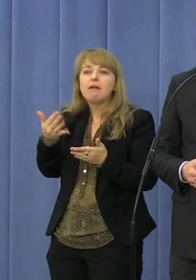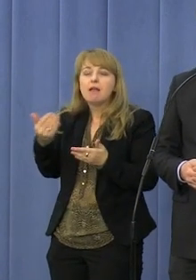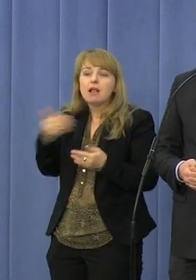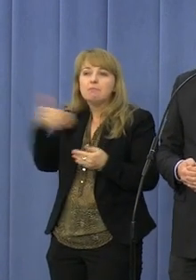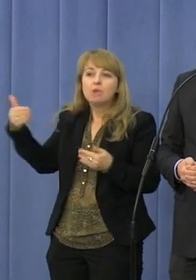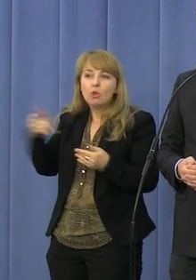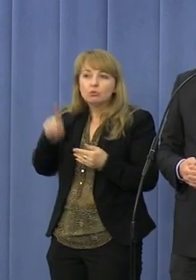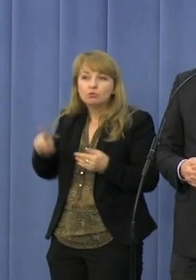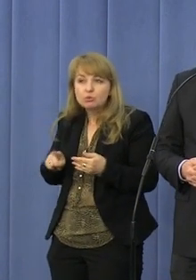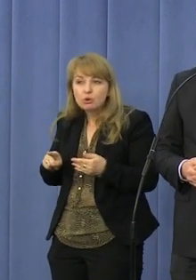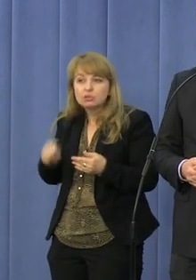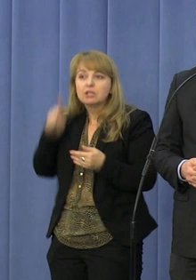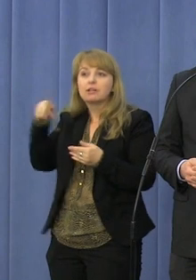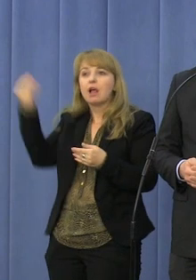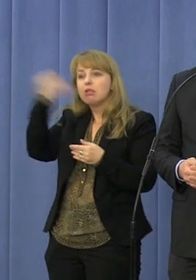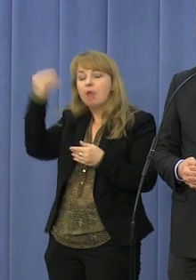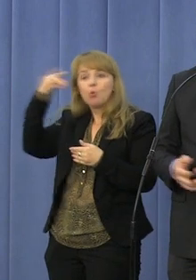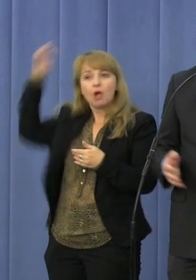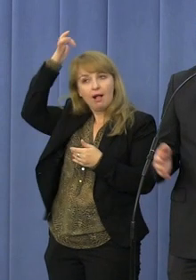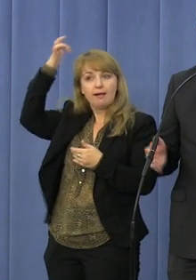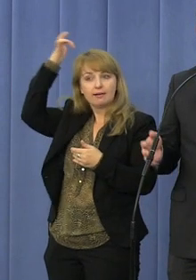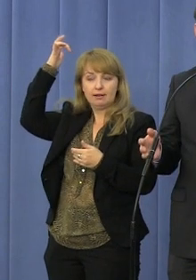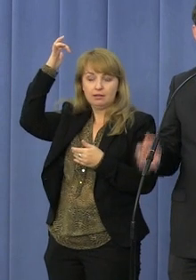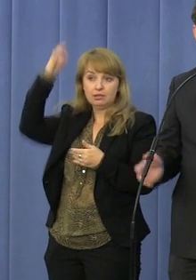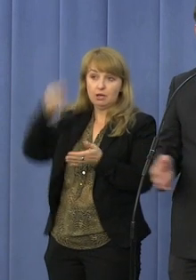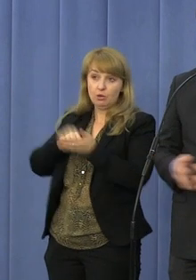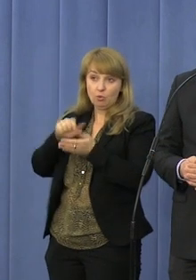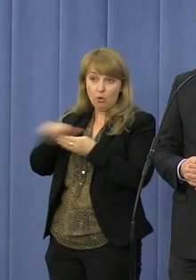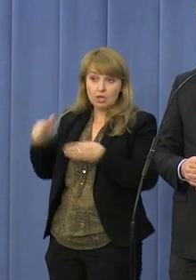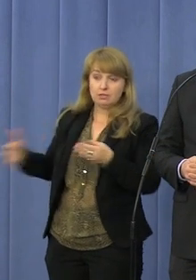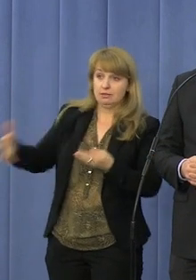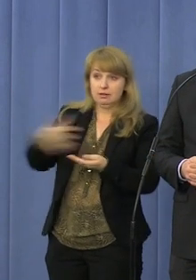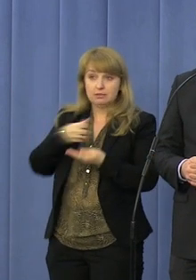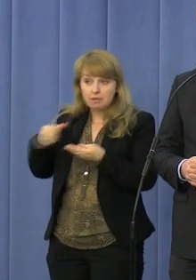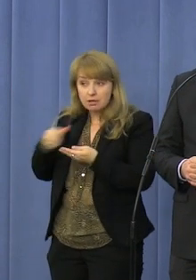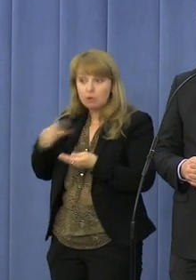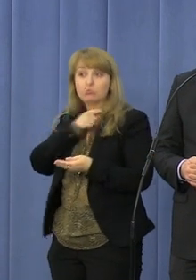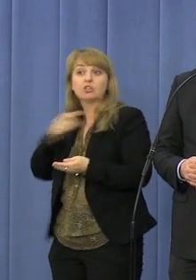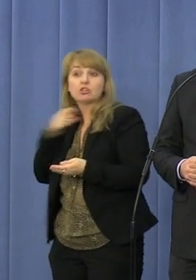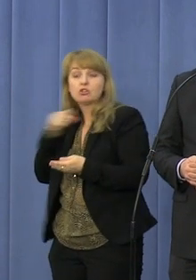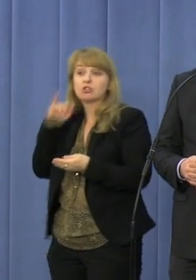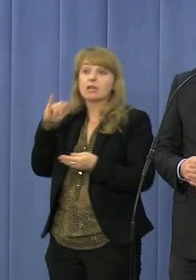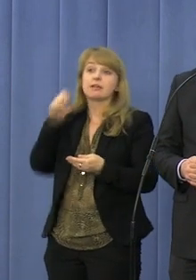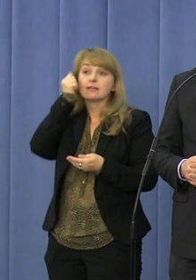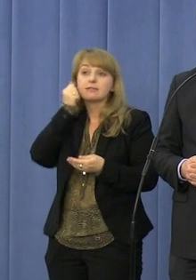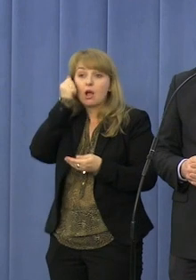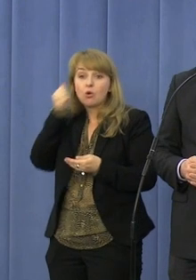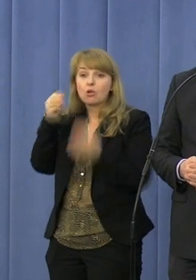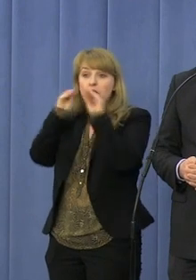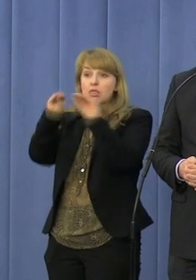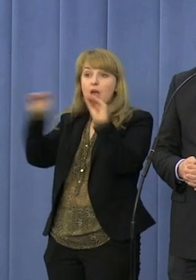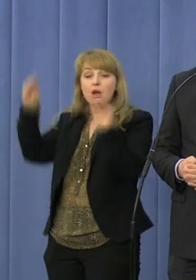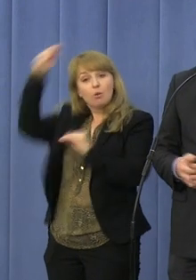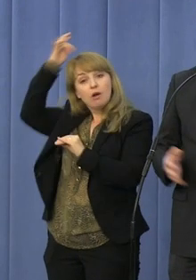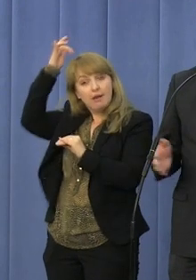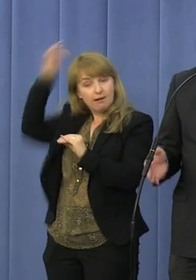katechezę. To są pensje dla księży i zakonnic głównie uczących religii